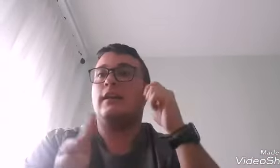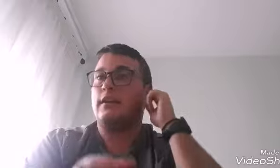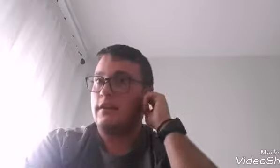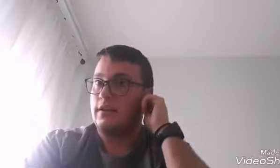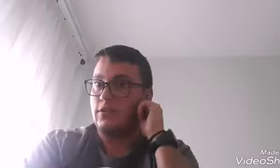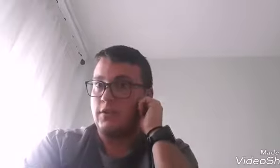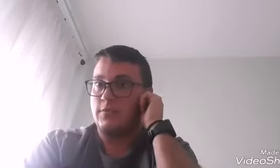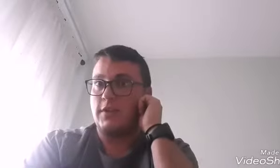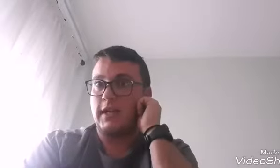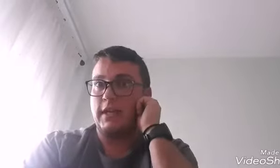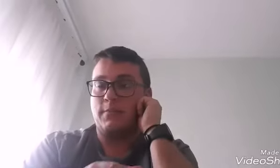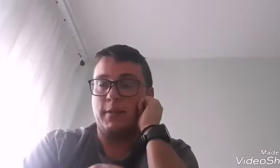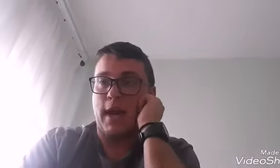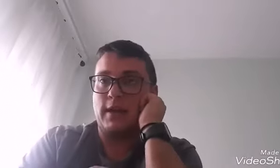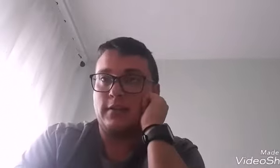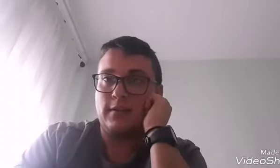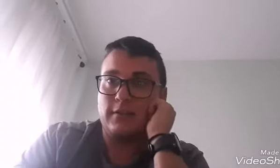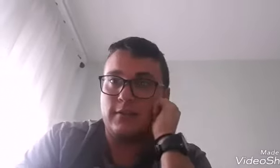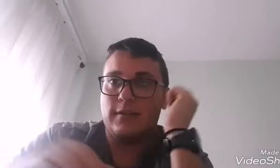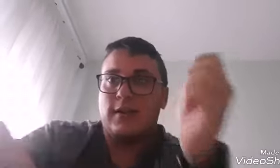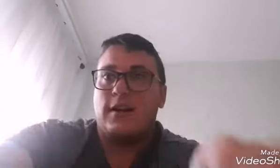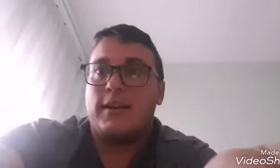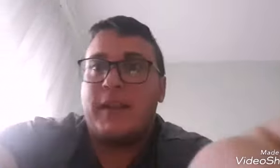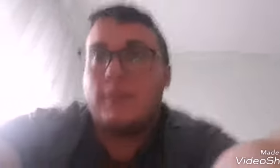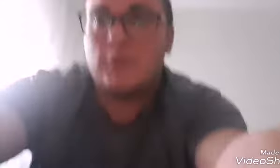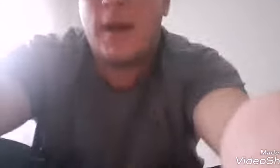y nos cogemos la orejita, prima. Repetimos, va.